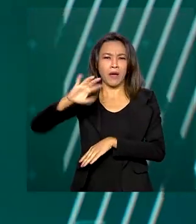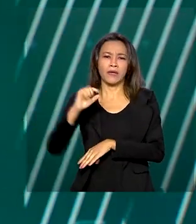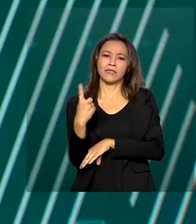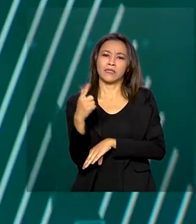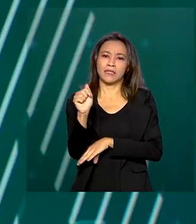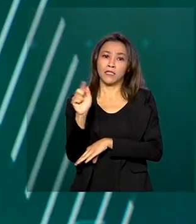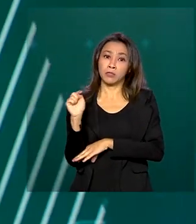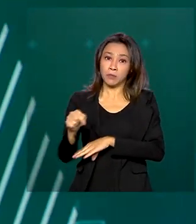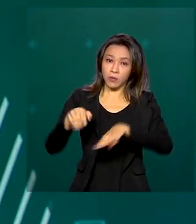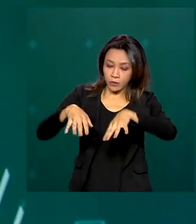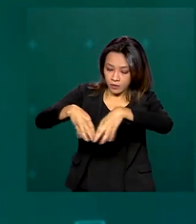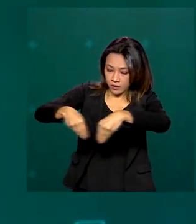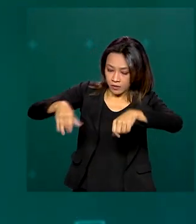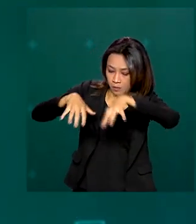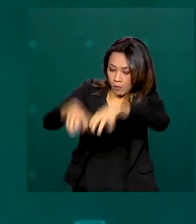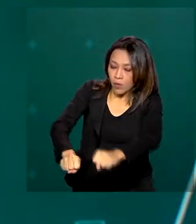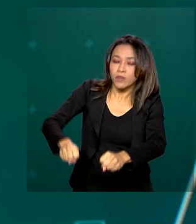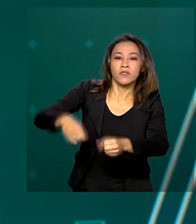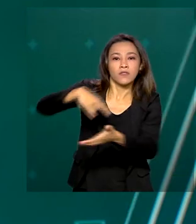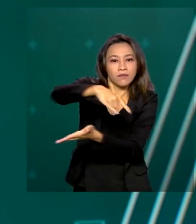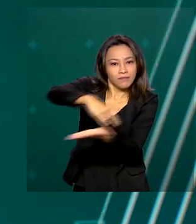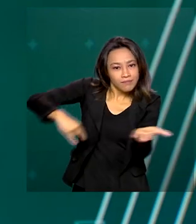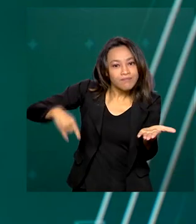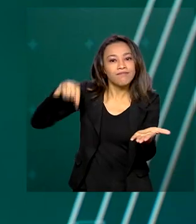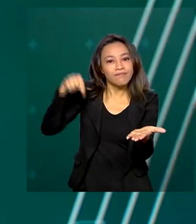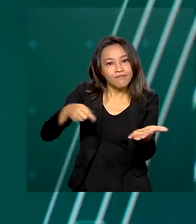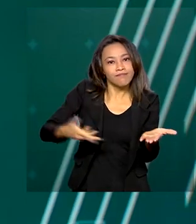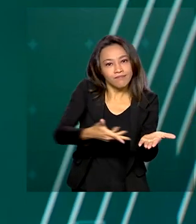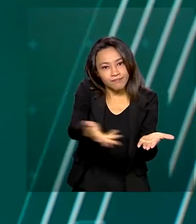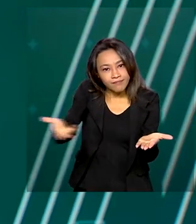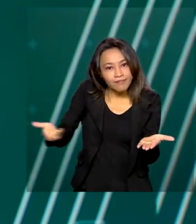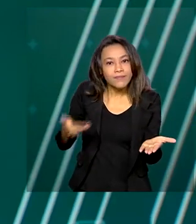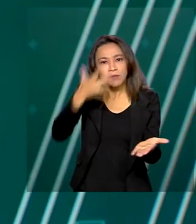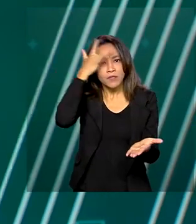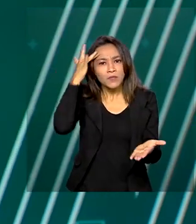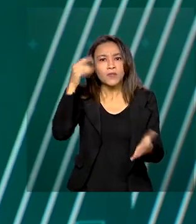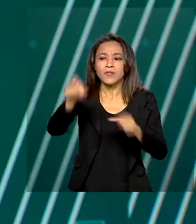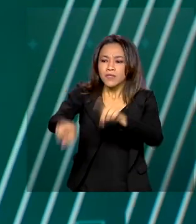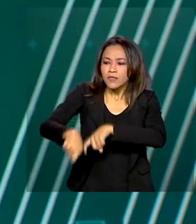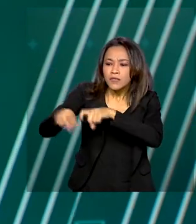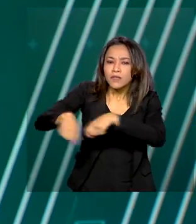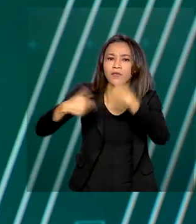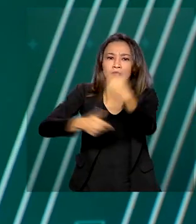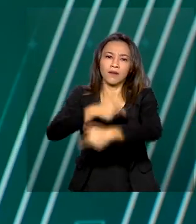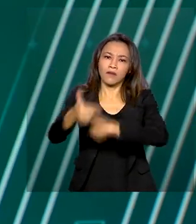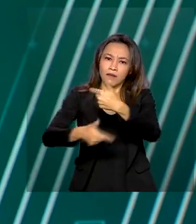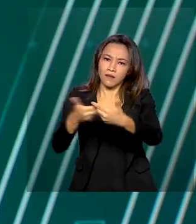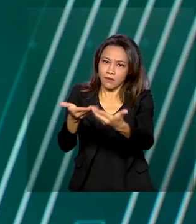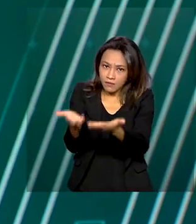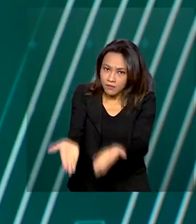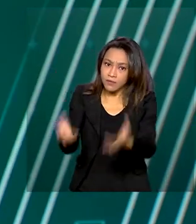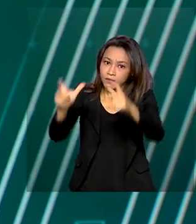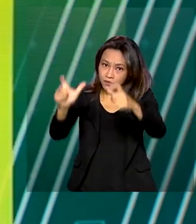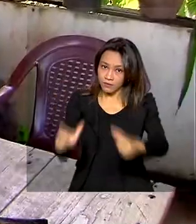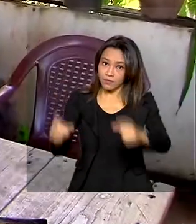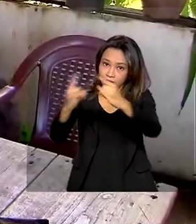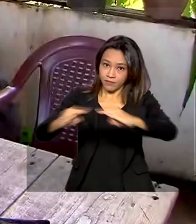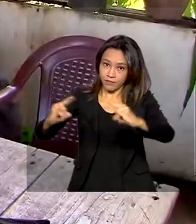entre provisórios e definitivos que regularizam a situação de agricultores e assentados da reforma agrária no estado.